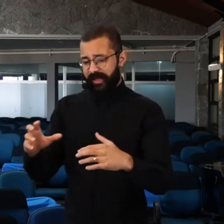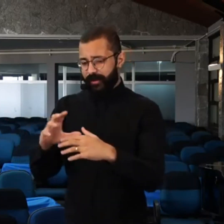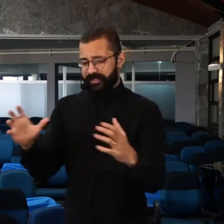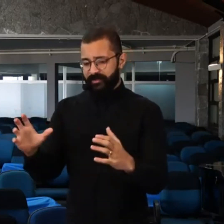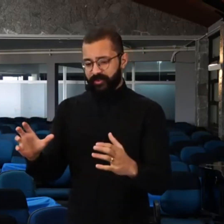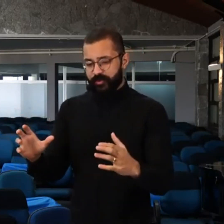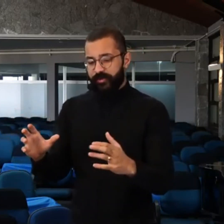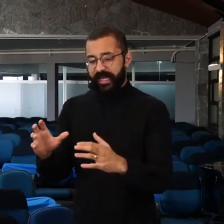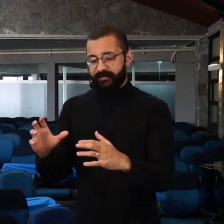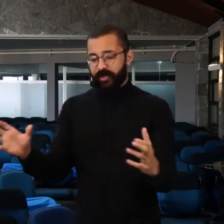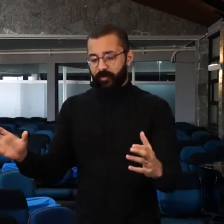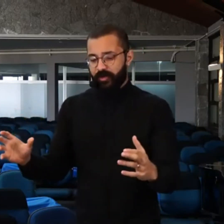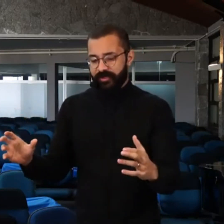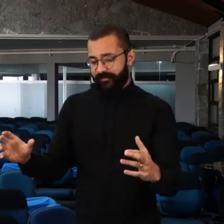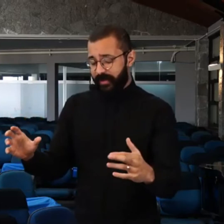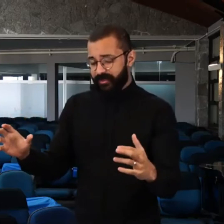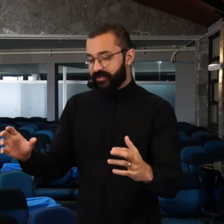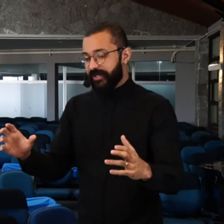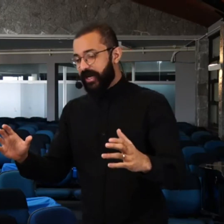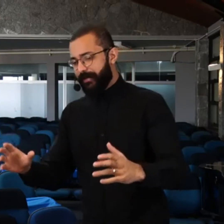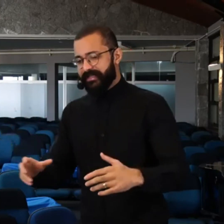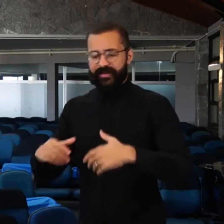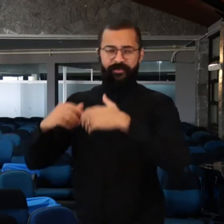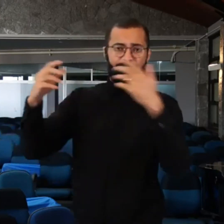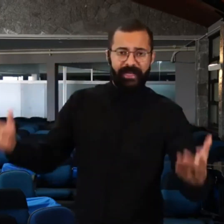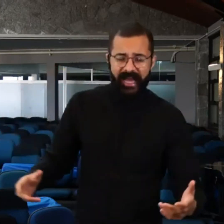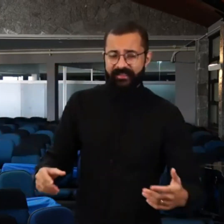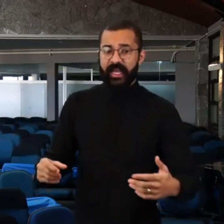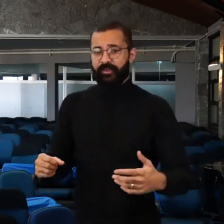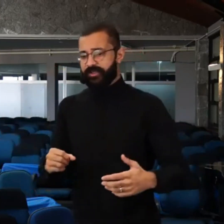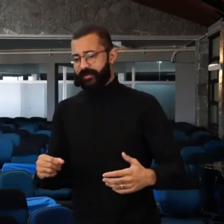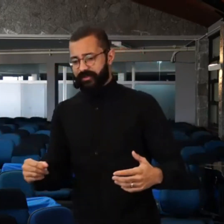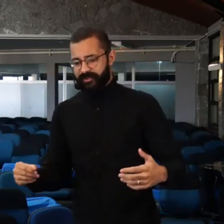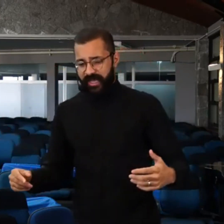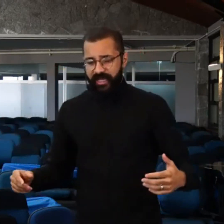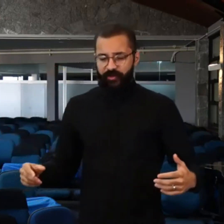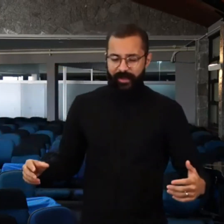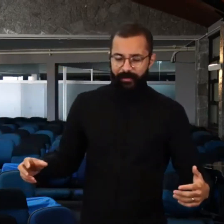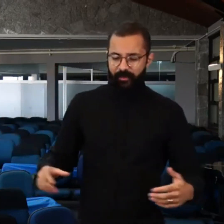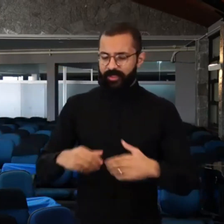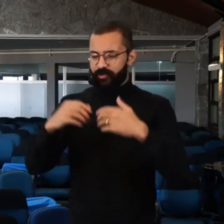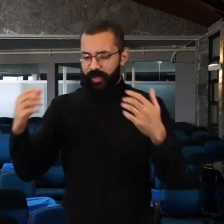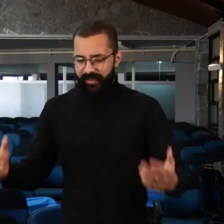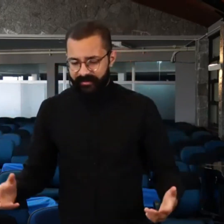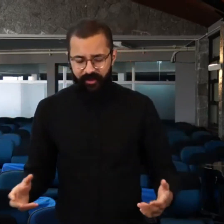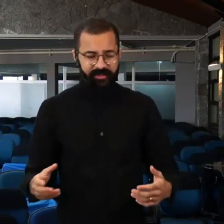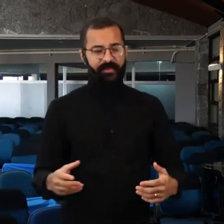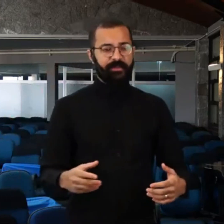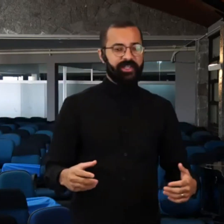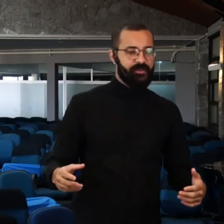recomendação de Jesus não é de modo algum que nós devemos deixar de orar pela salvação de familiares, que nós devemos deixar de orar pela cura de doenças, que nós devemos deixar de